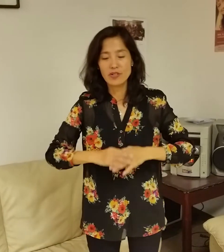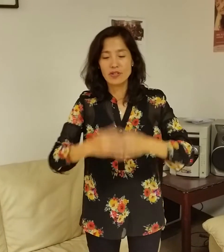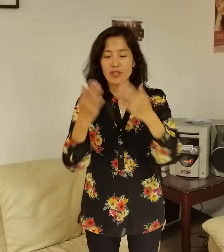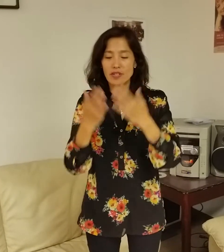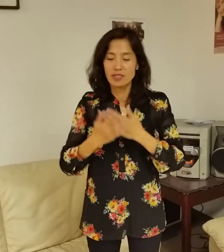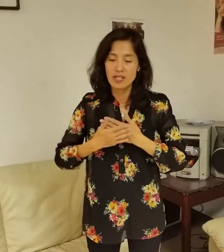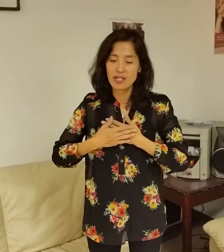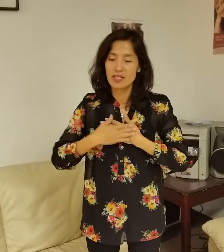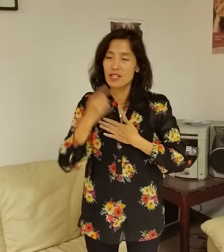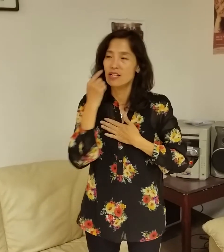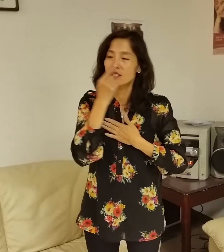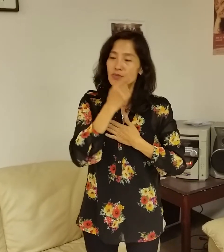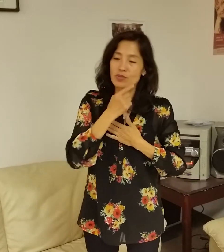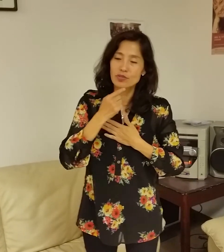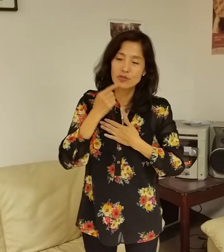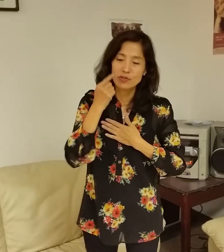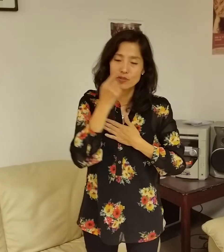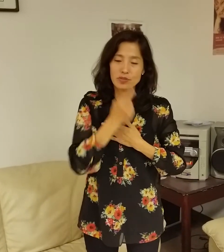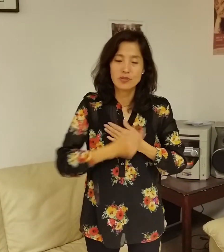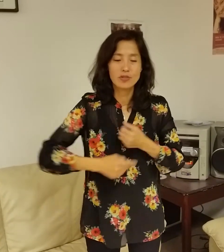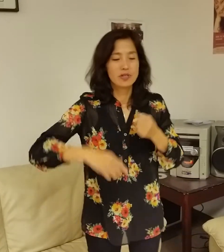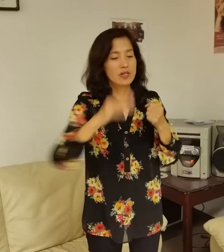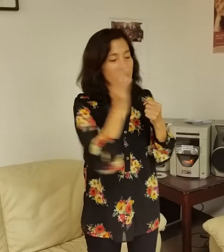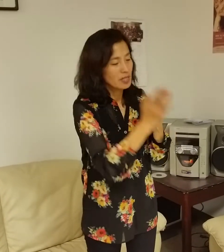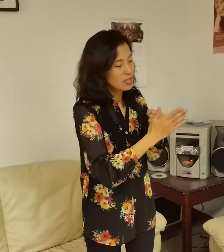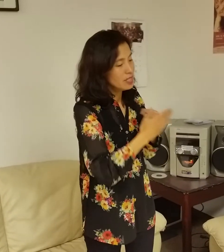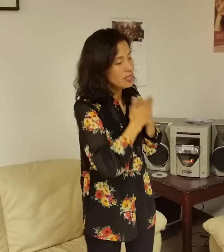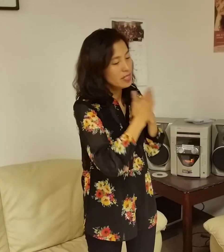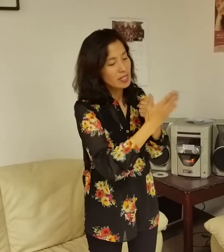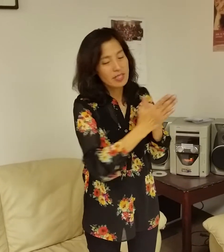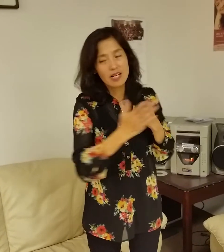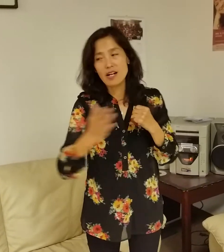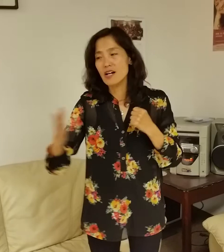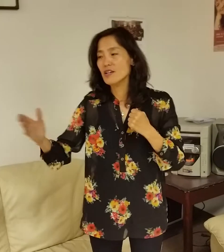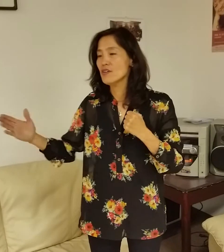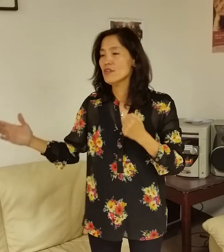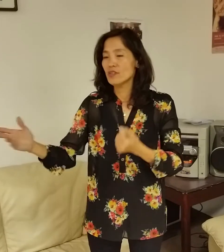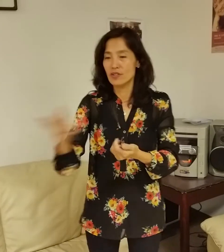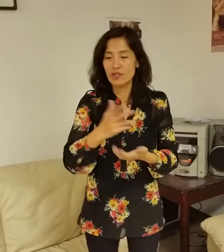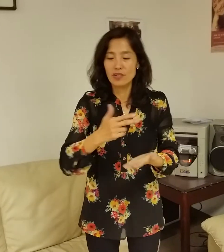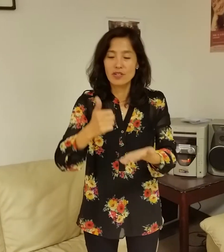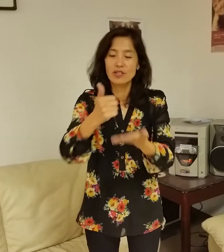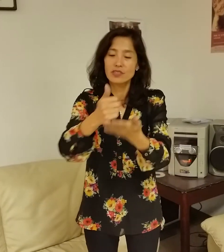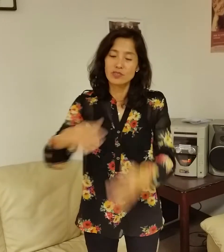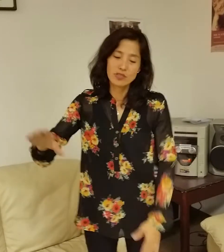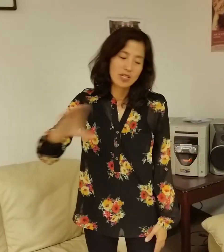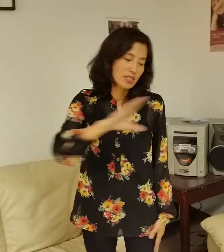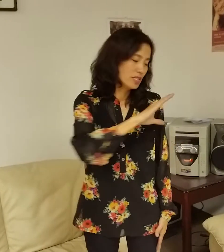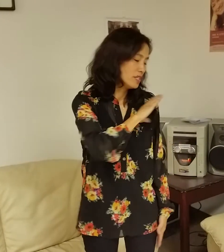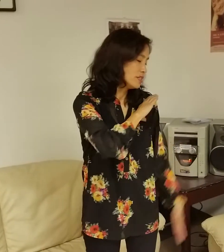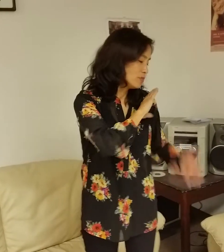나의 입술을 이뤄여 주의 이름